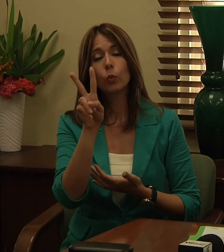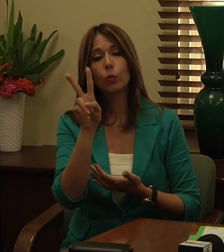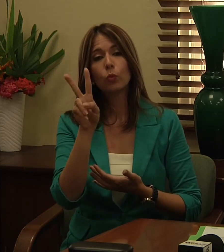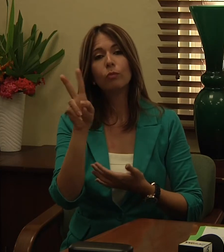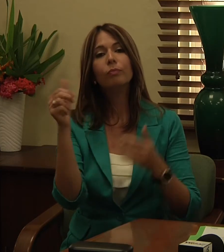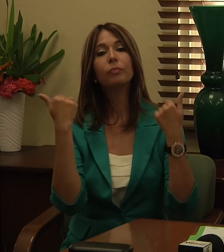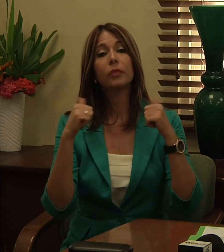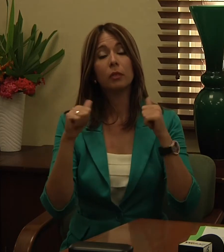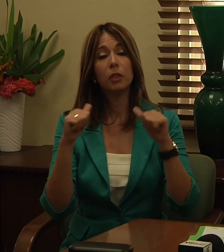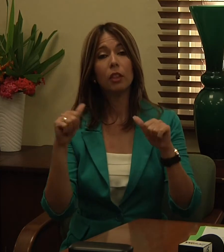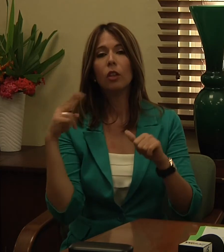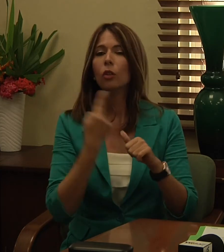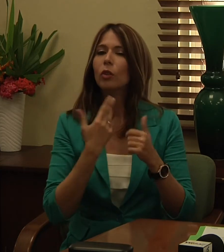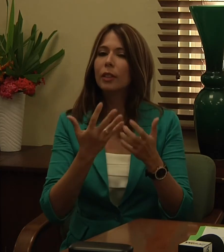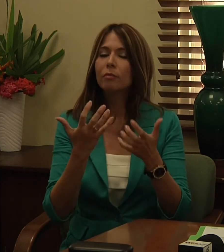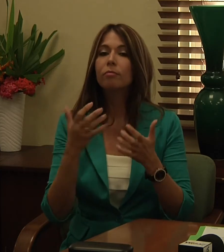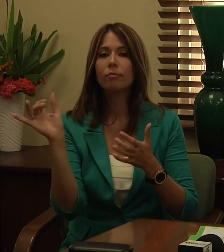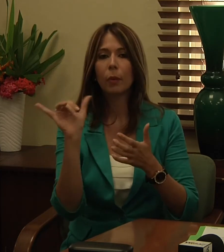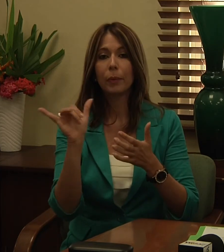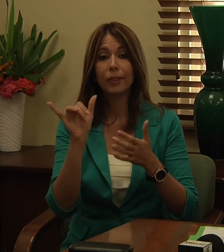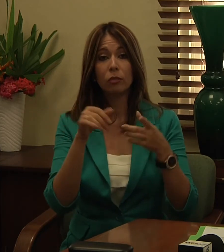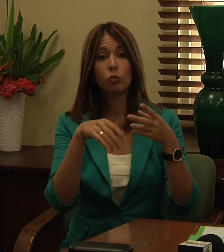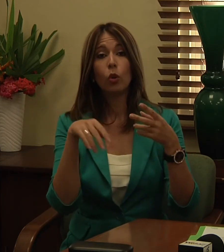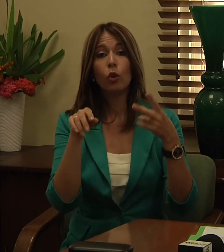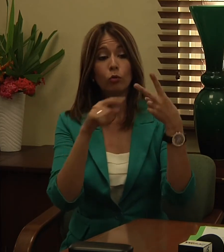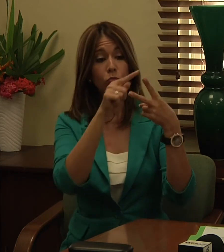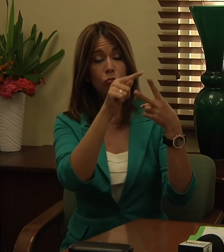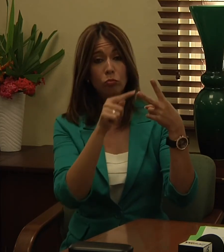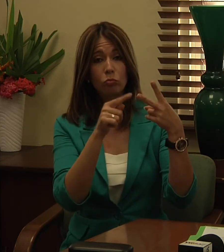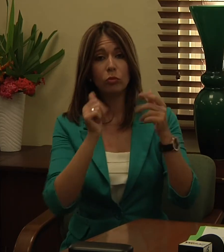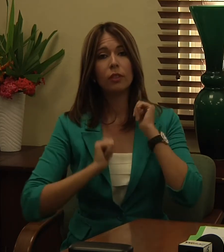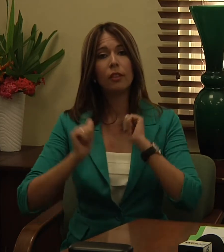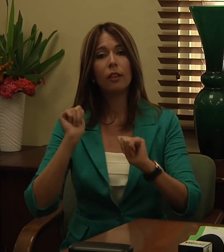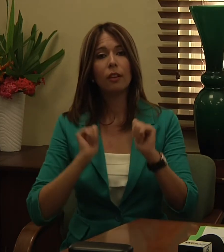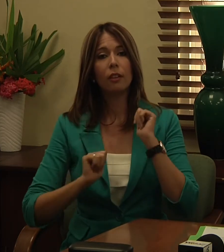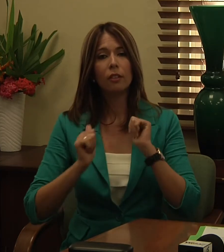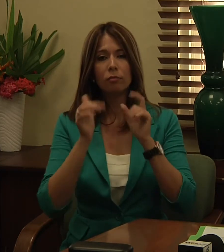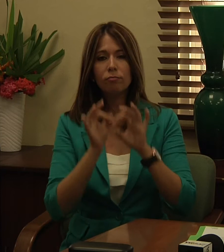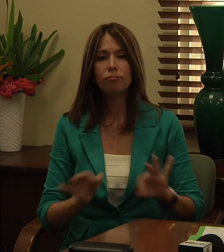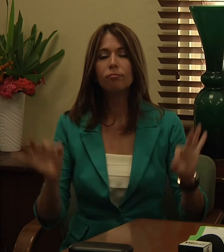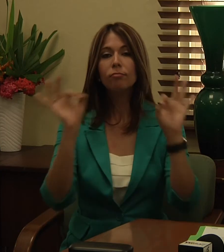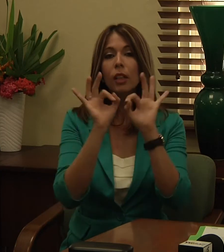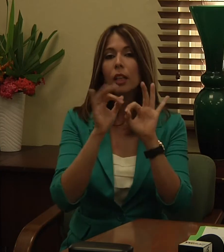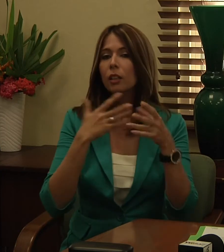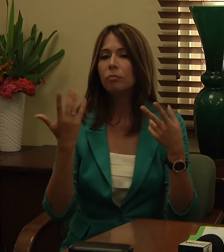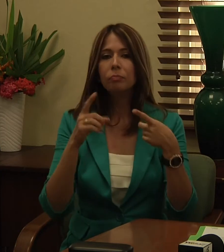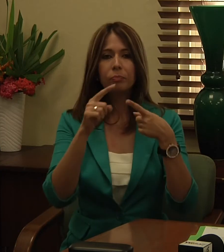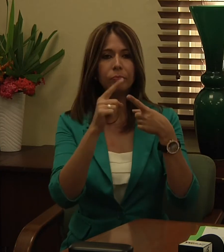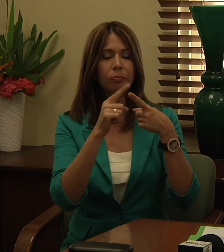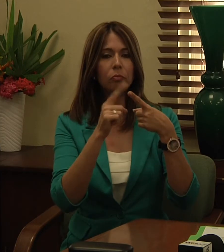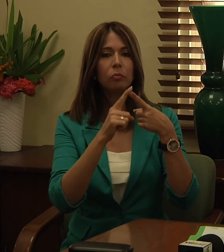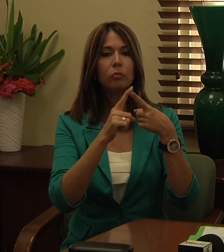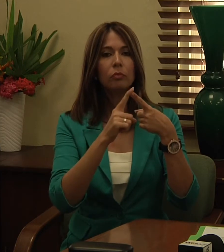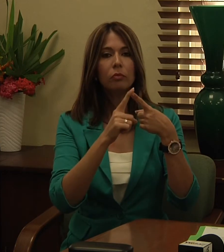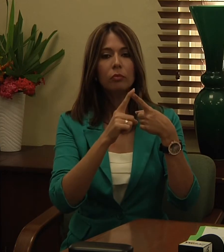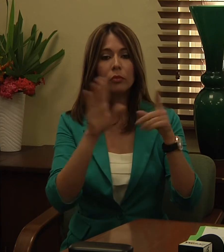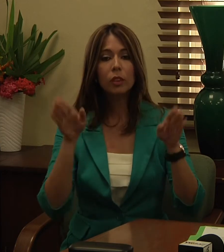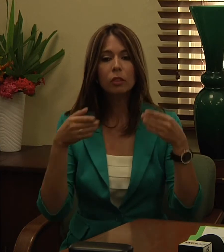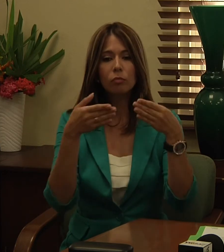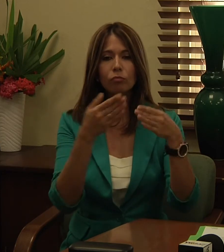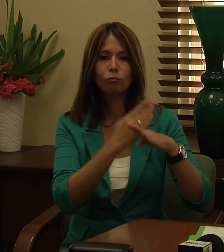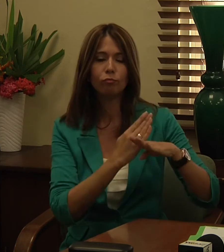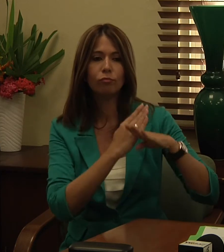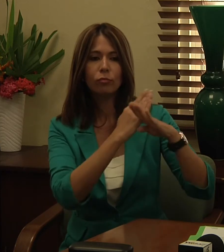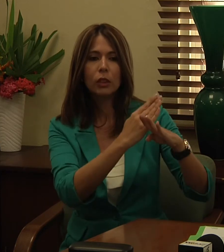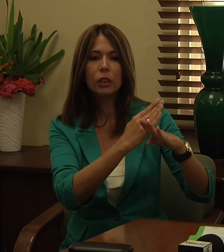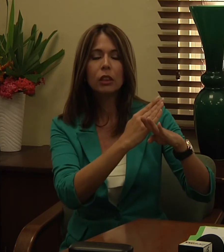querido tener dos actividades principales una enfocada en la reducción al suicidio